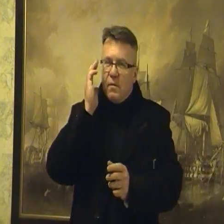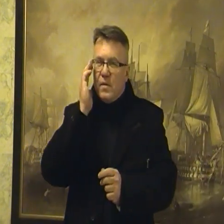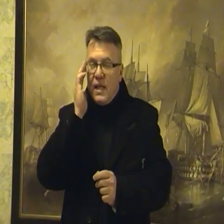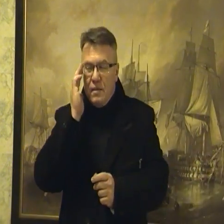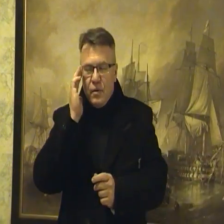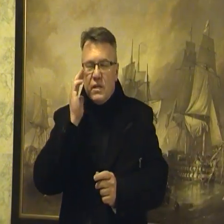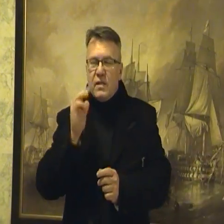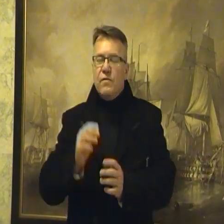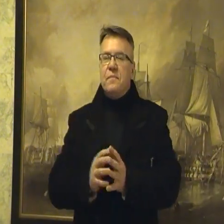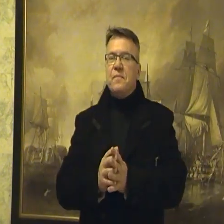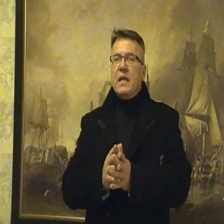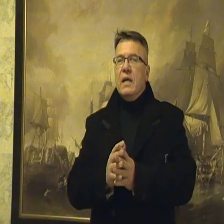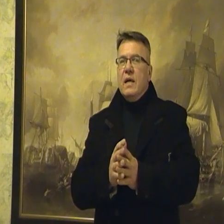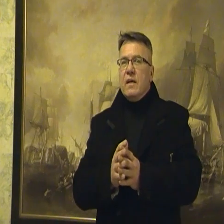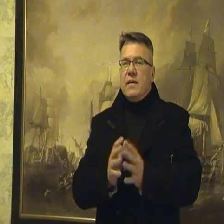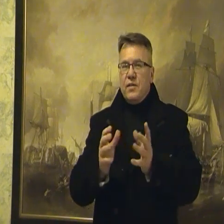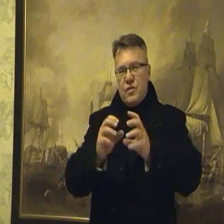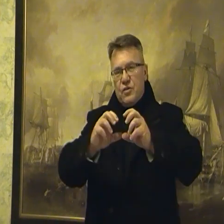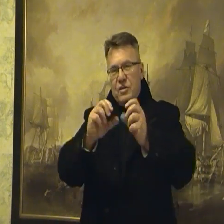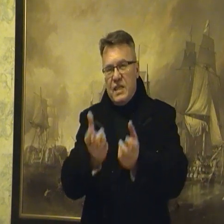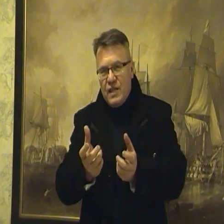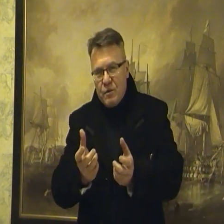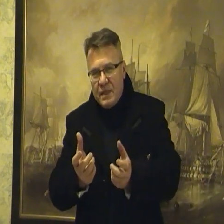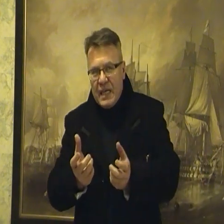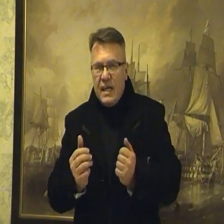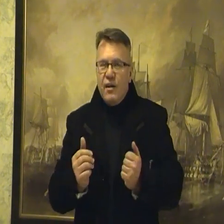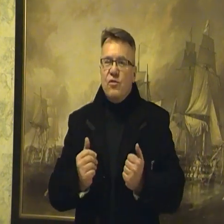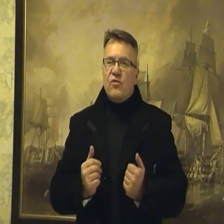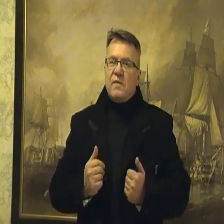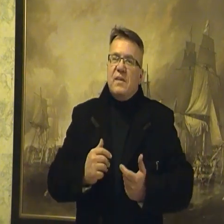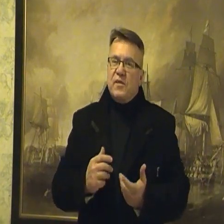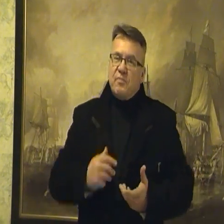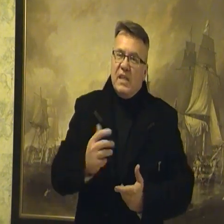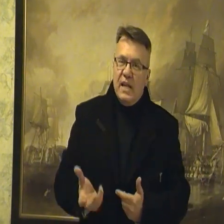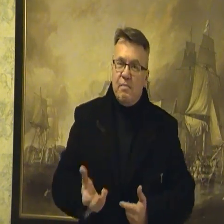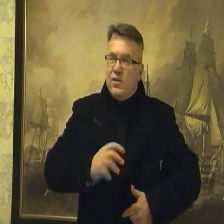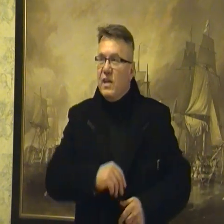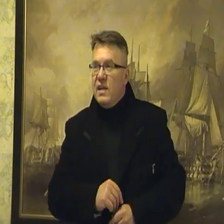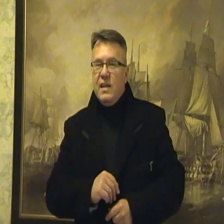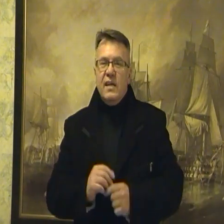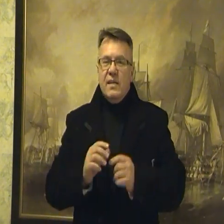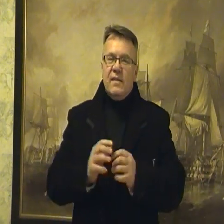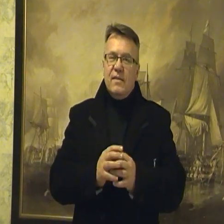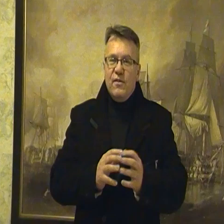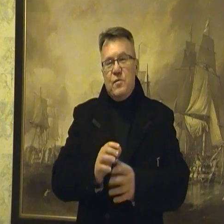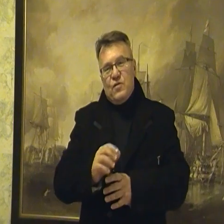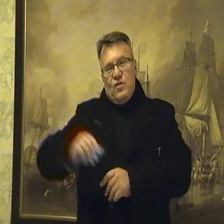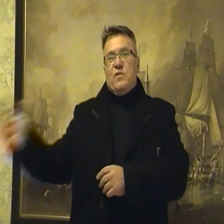problem dla polityków, ponieważ ktoś zadaje to pytanie, a oni już to jakby sprzedali, podzielili. Oni mówią, że to jest